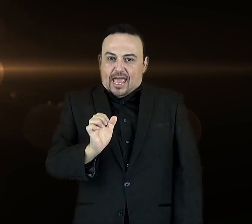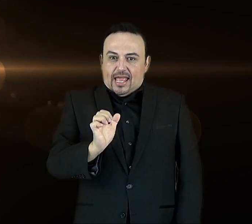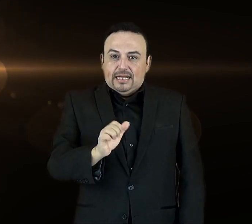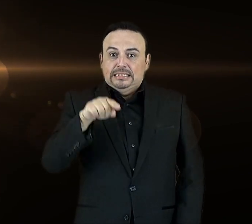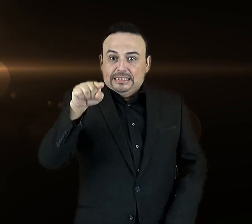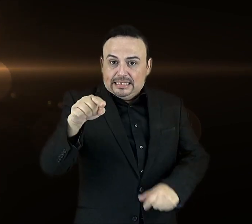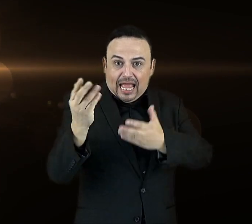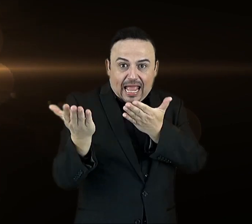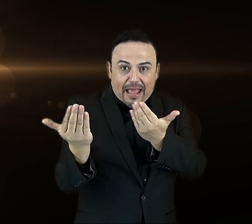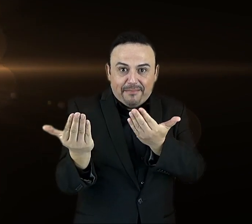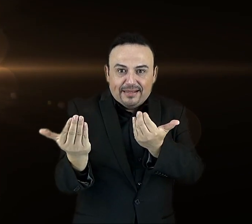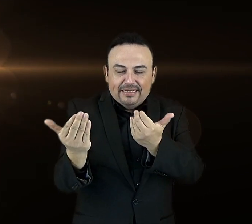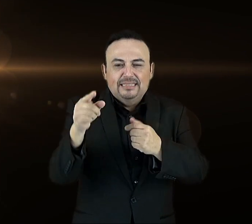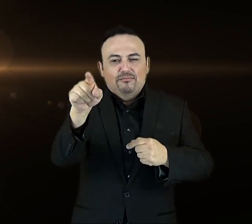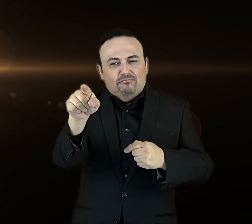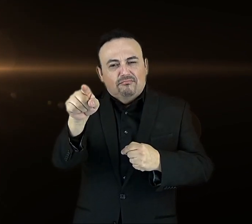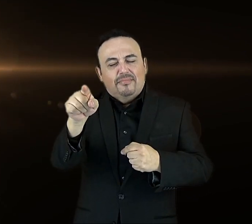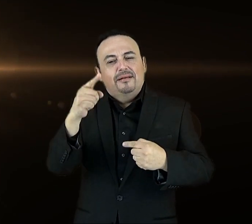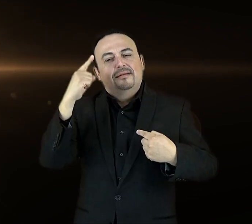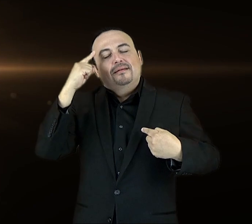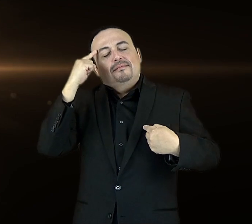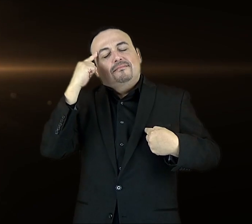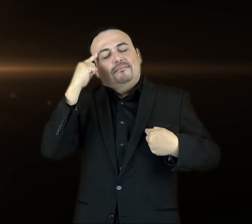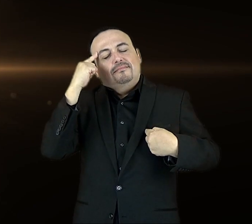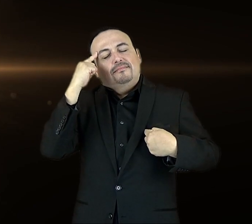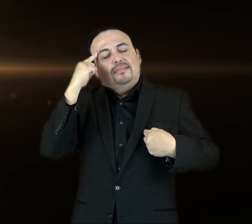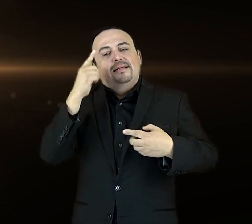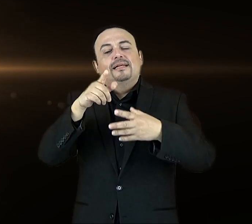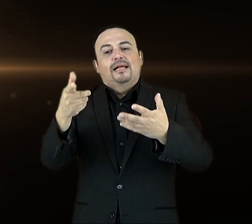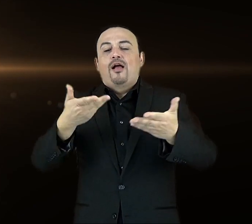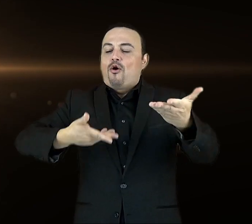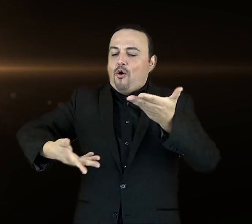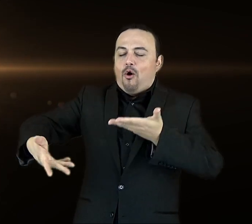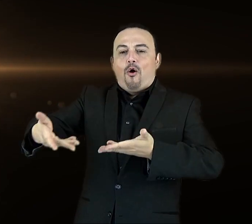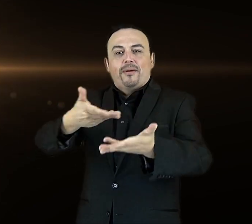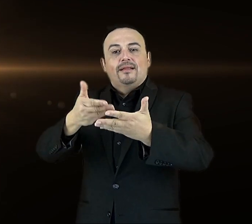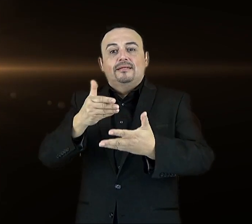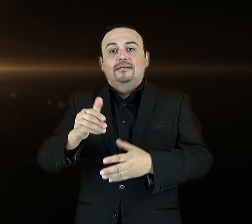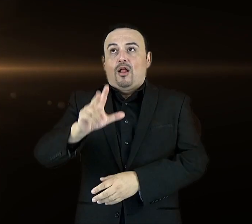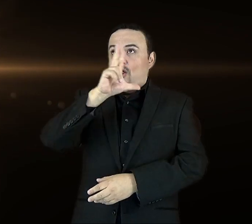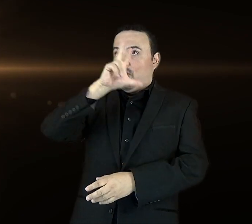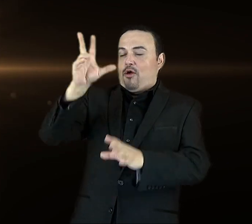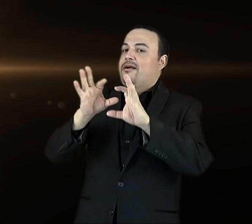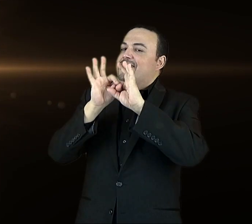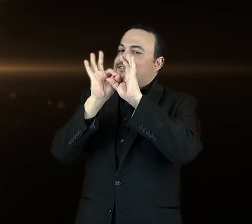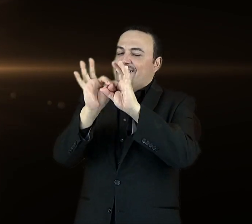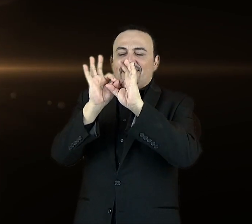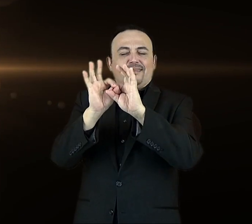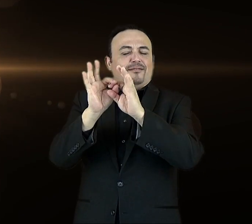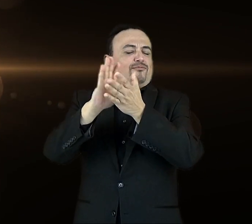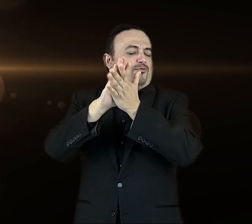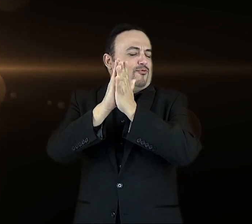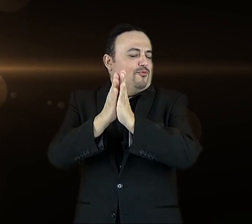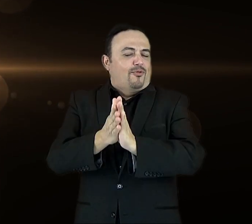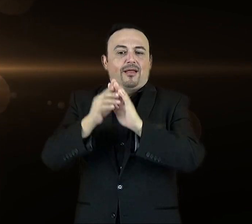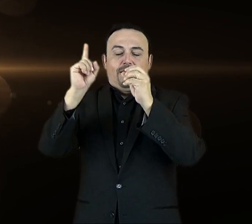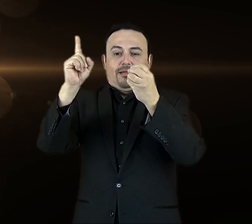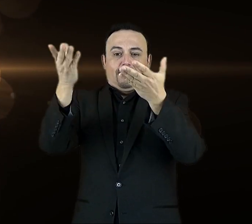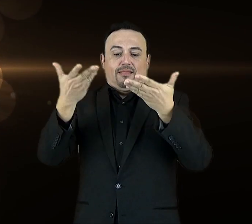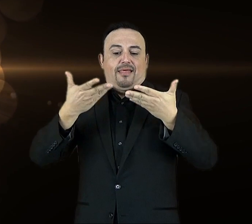para reflexionar, compartir y agradecerle a Dios por todo lo que hizo por nosotros.